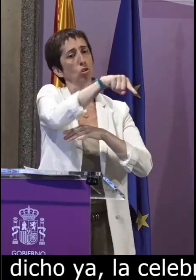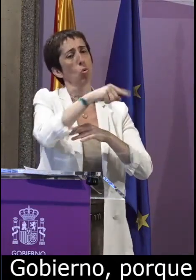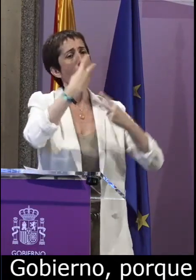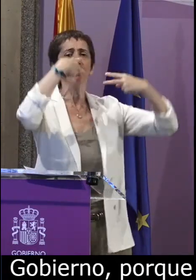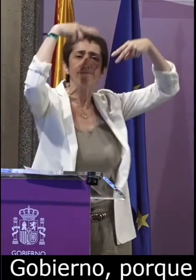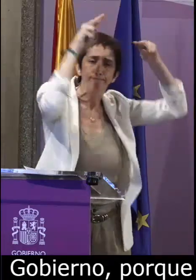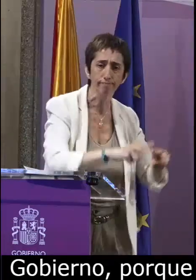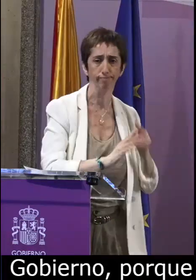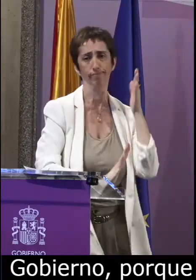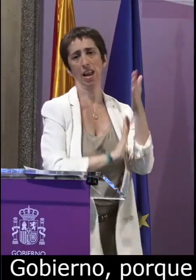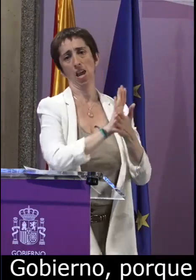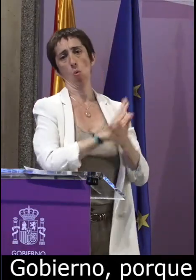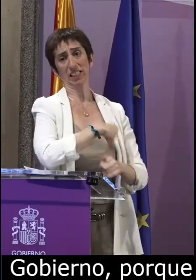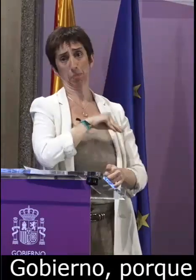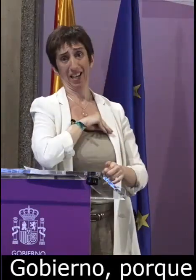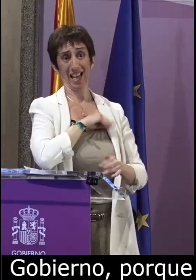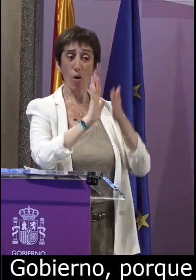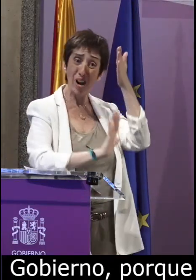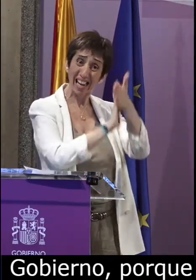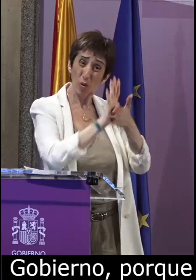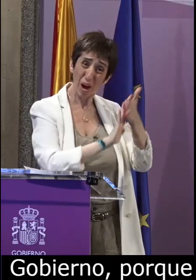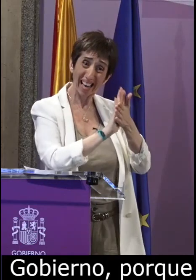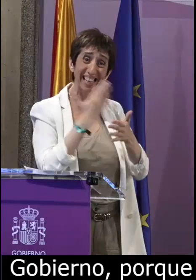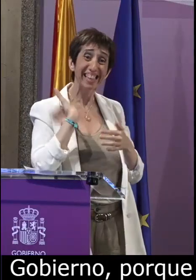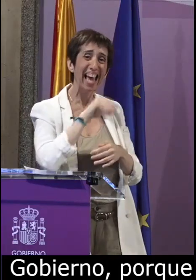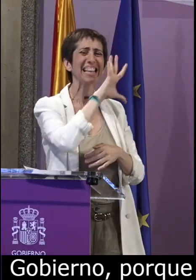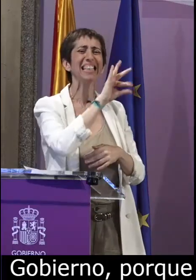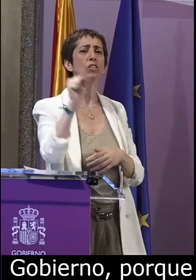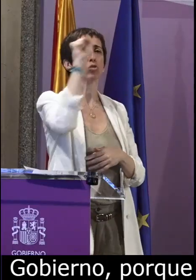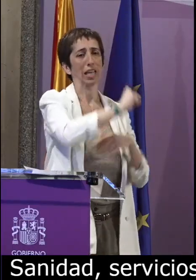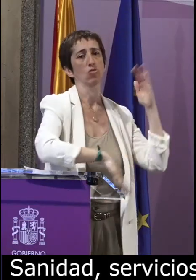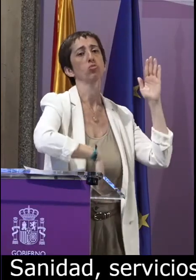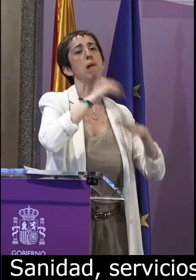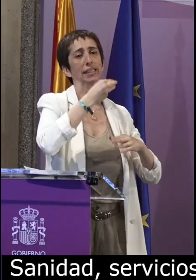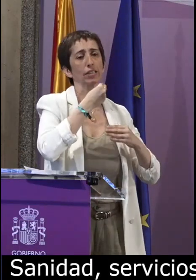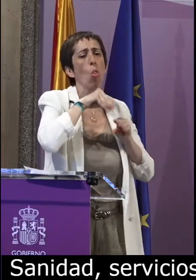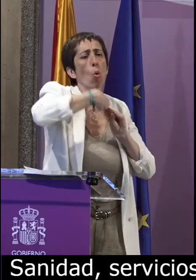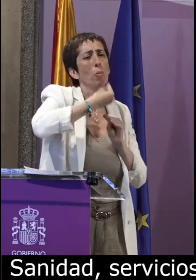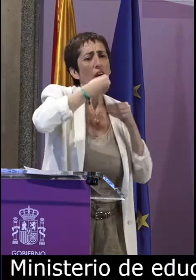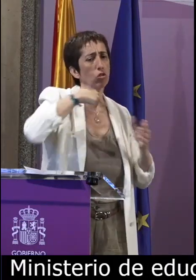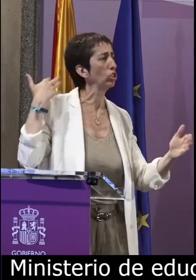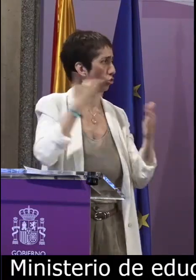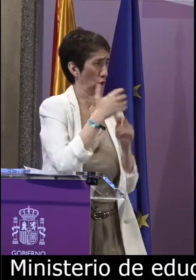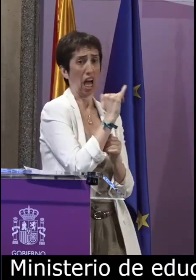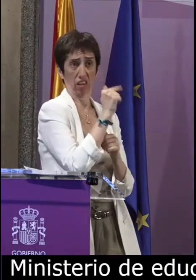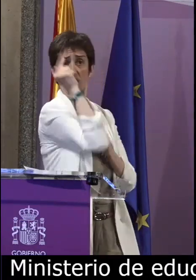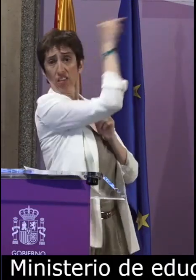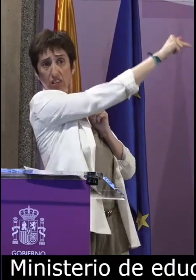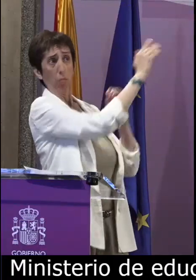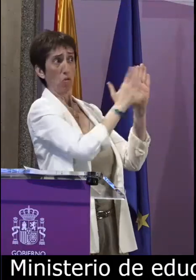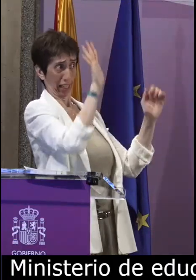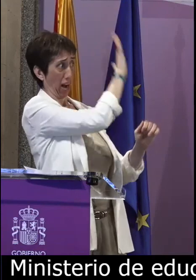Consejo de Ministros para que se reconociese este día este efemérite del día nacional de la lengua de signos